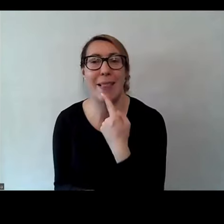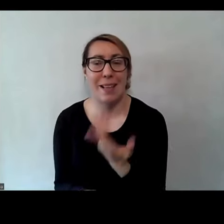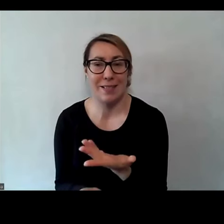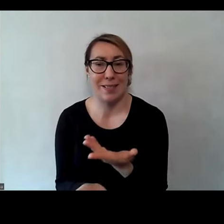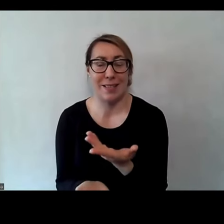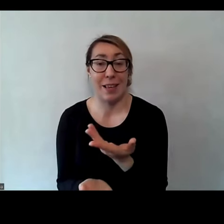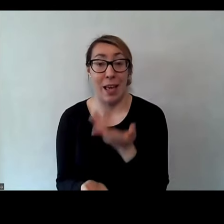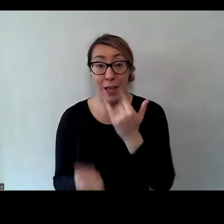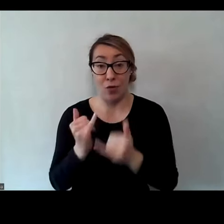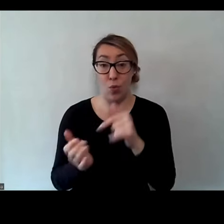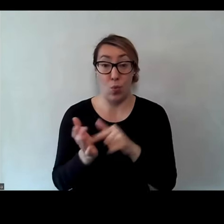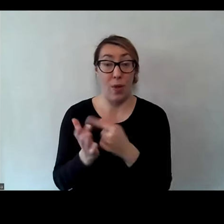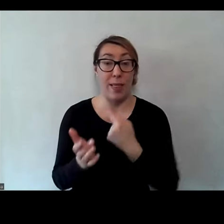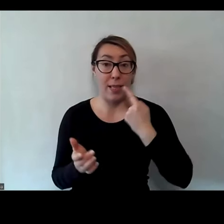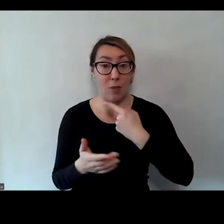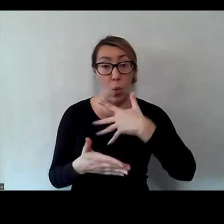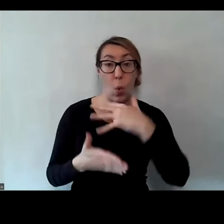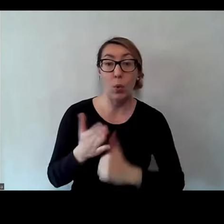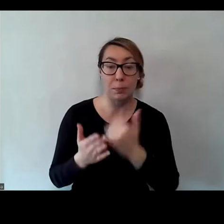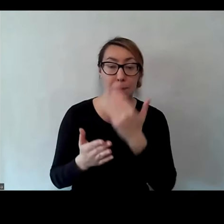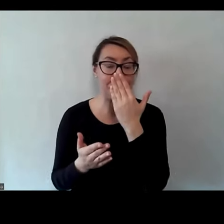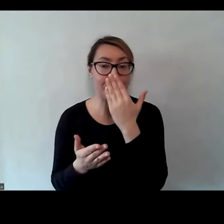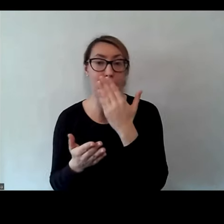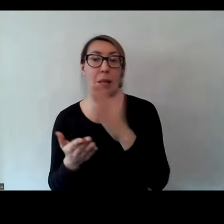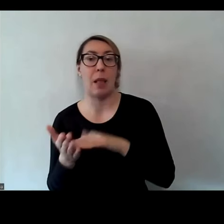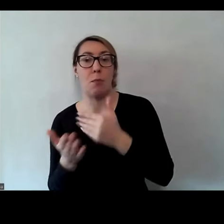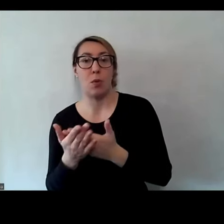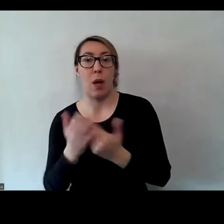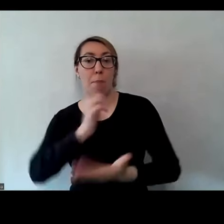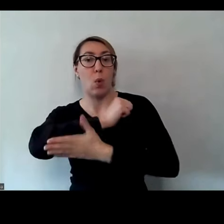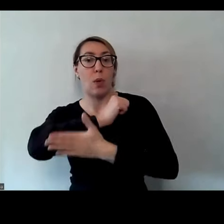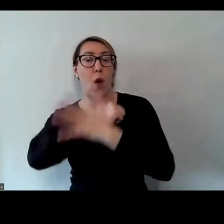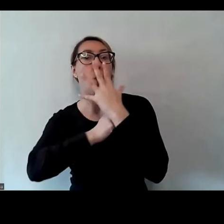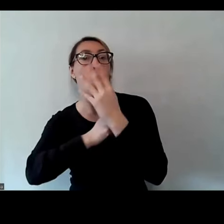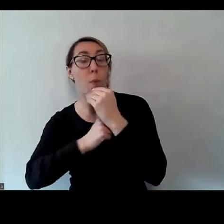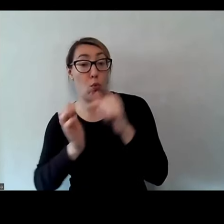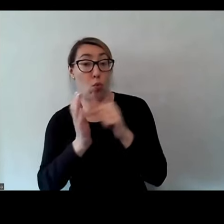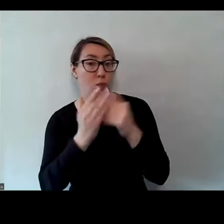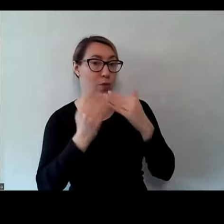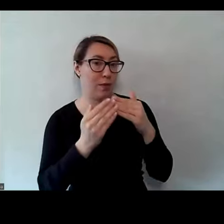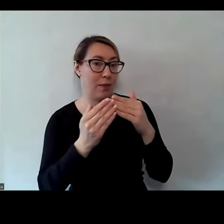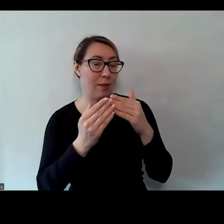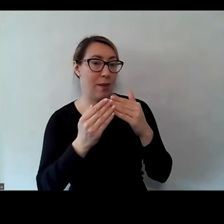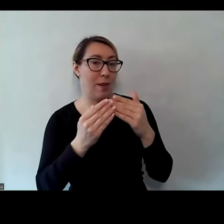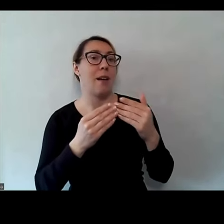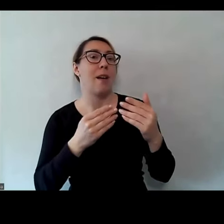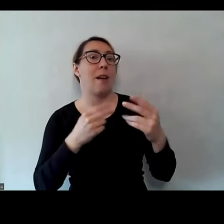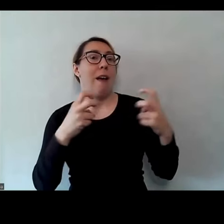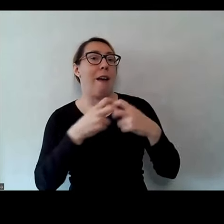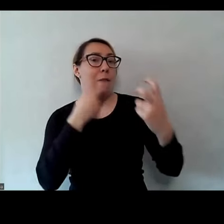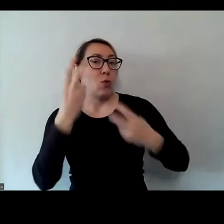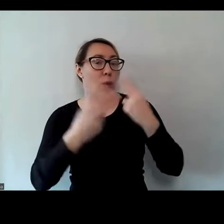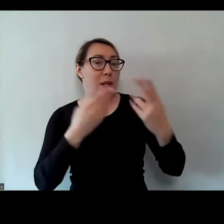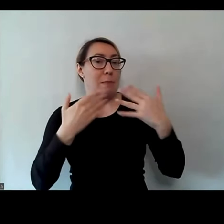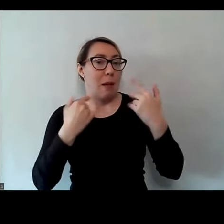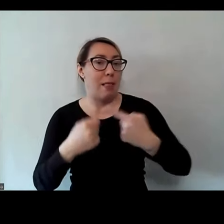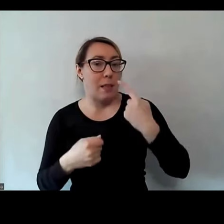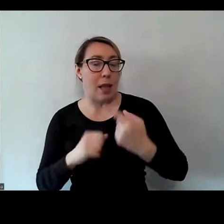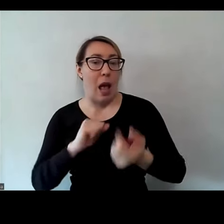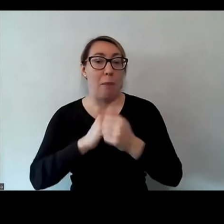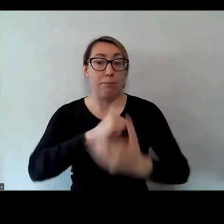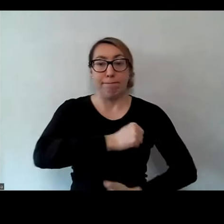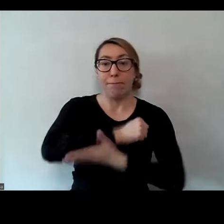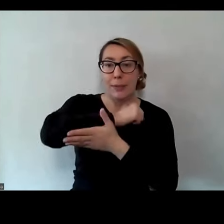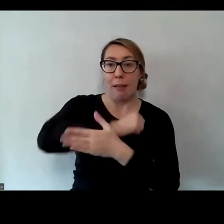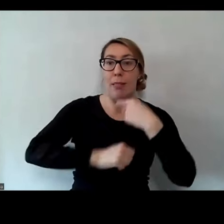język wykorzysta się albo w oparciu o obraz i temu służy wirtualny spacer językowy, albo w oparciu o język migowy,